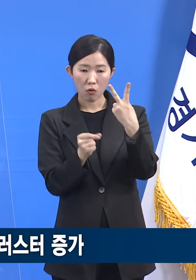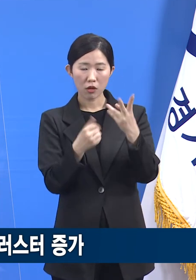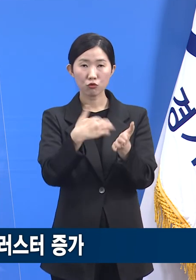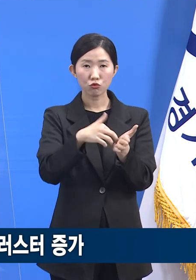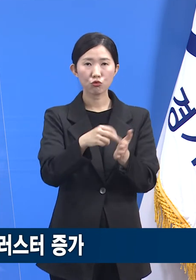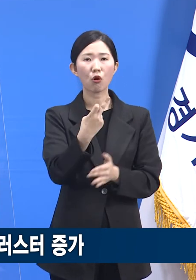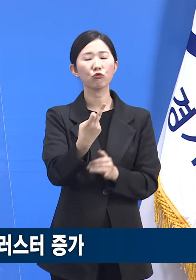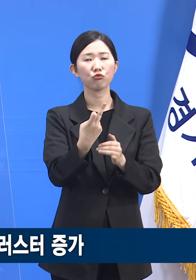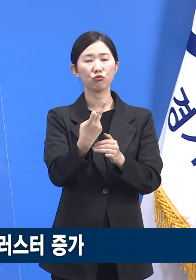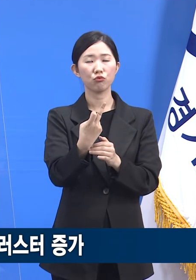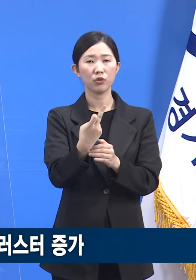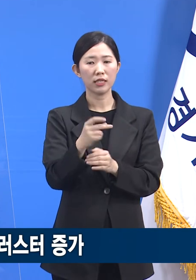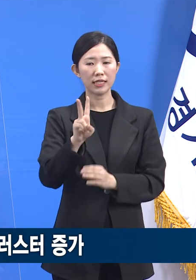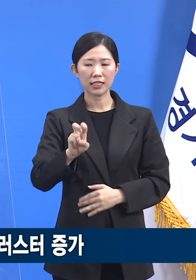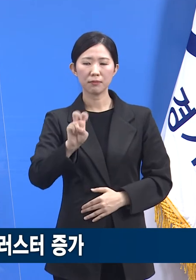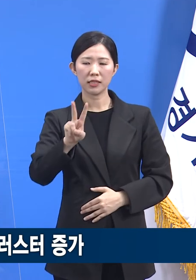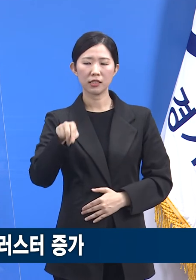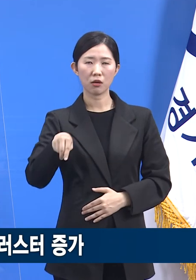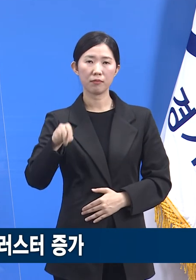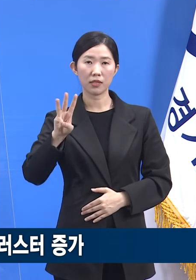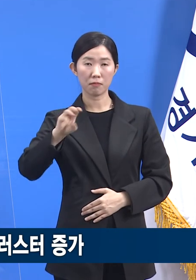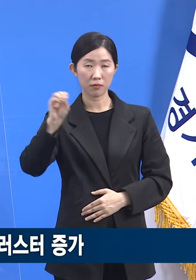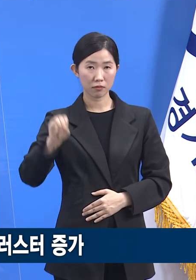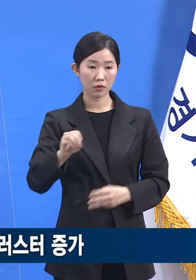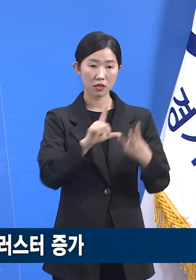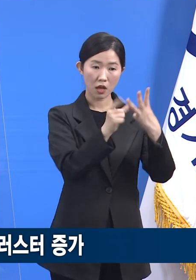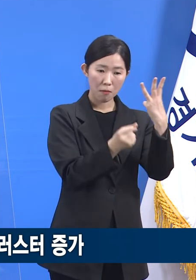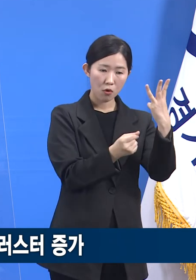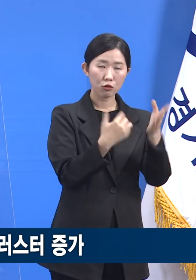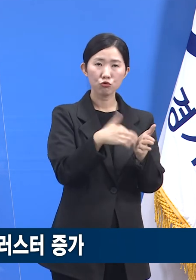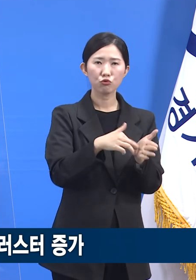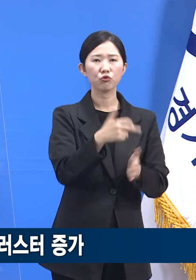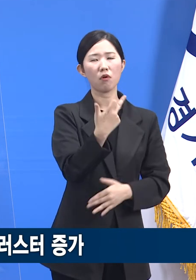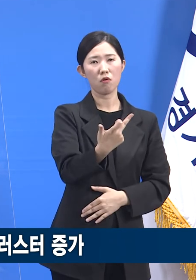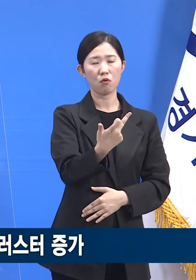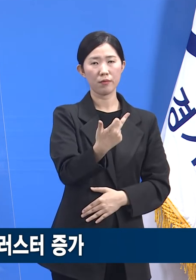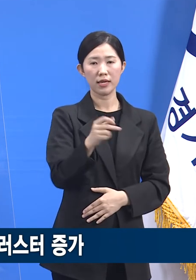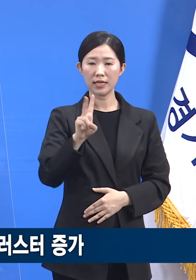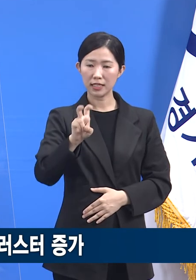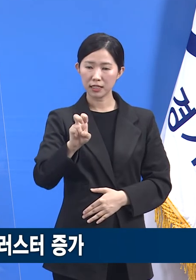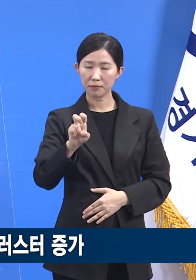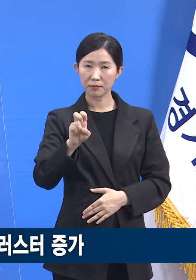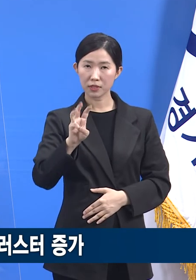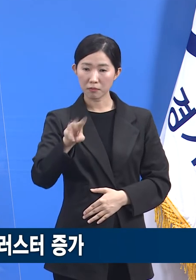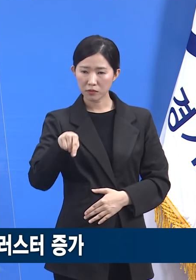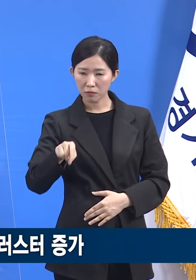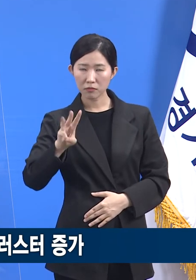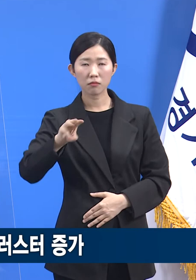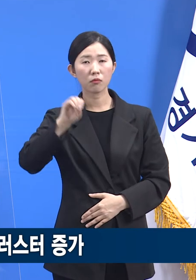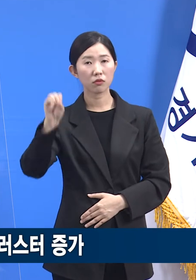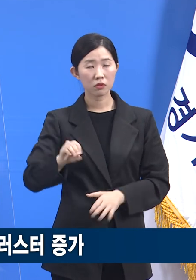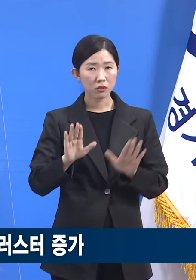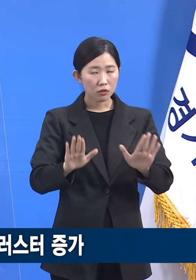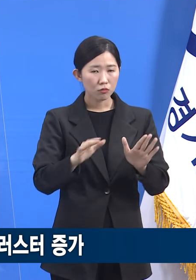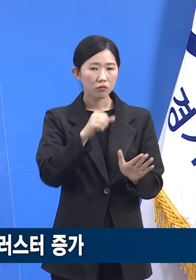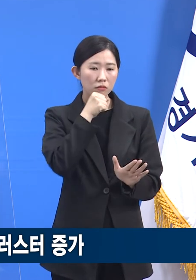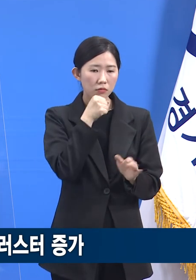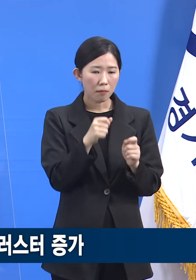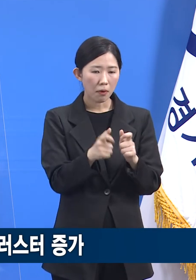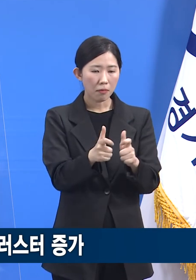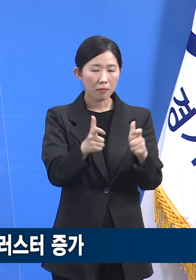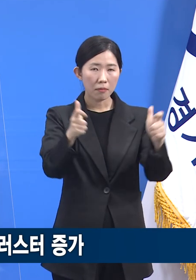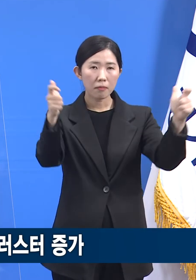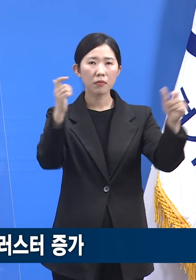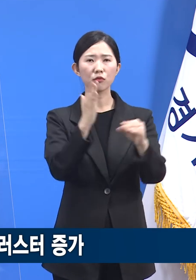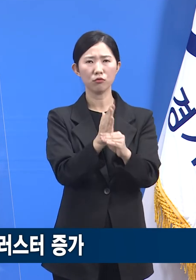21.4%, 3월은 17건 24.3%로 점진적인 증가세를 보이고 있습니다.